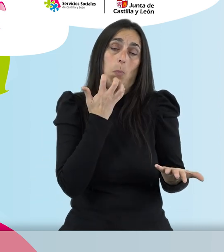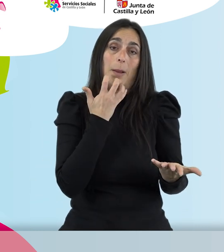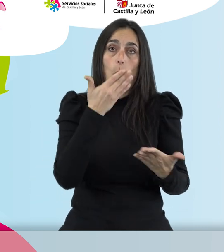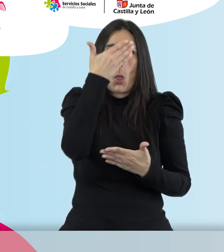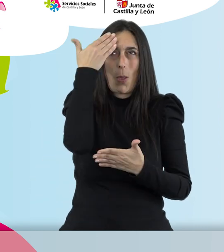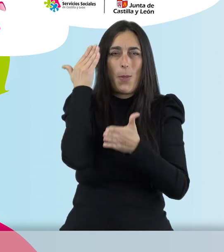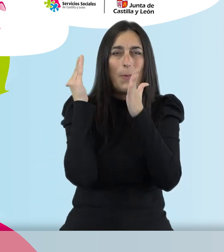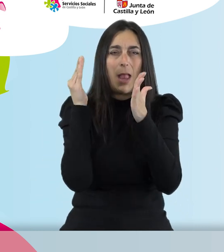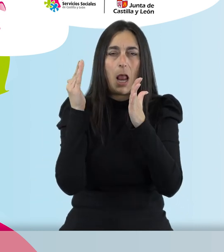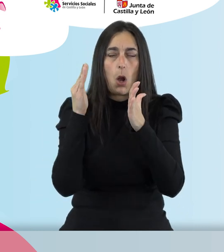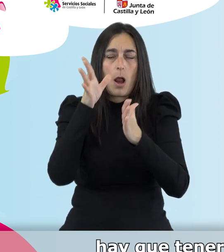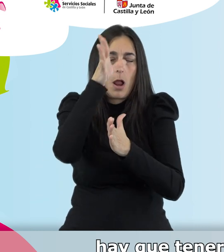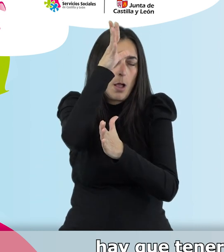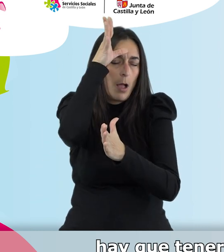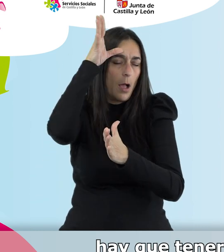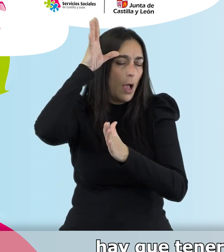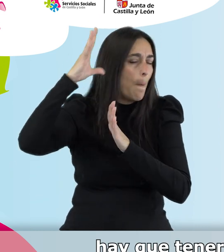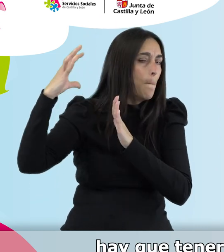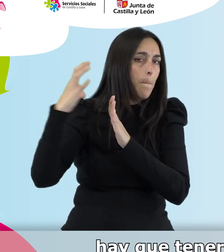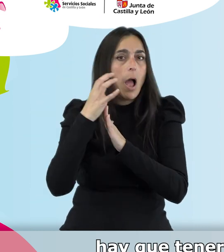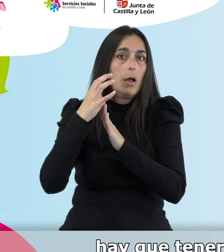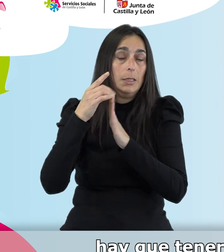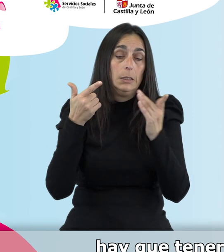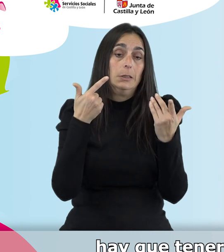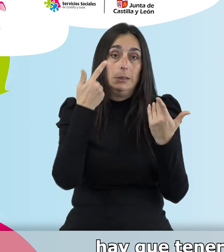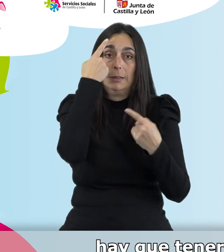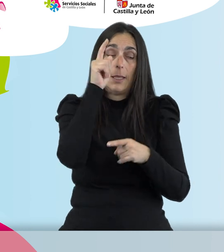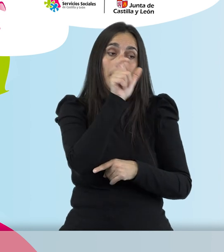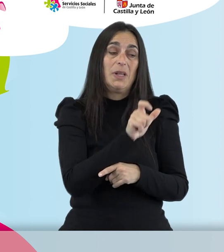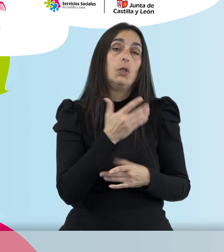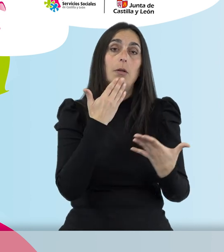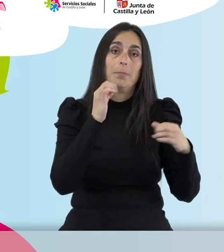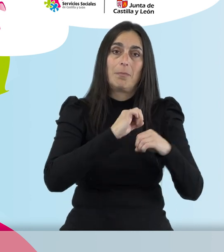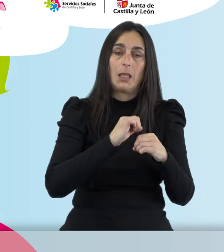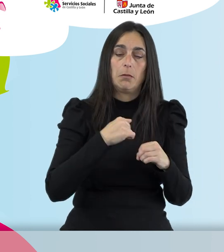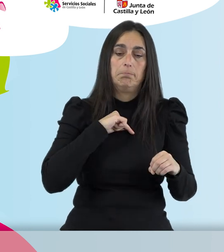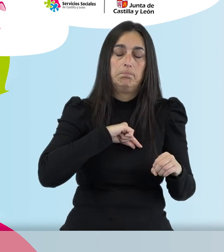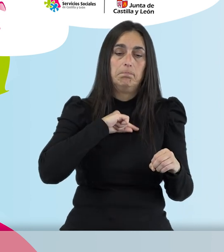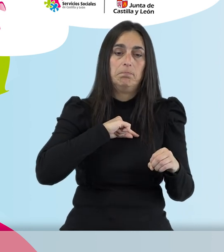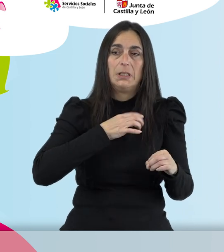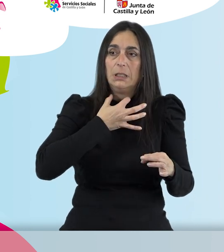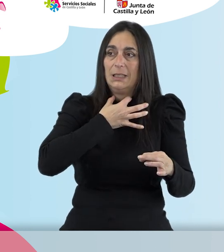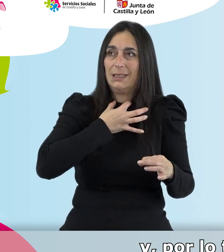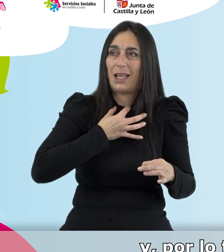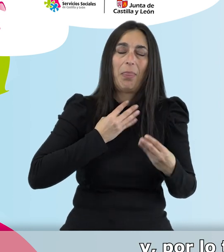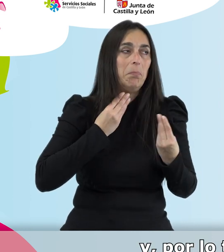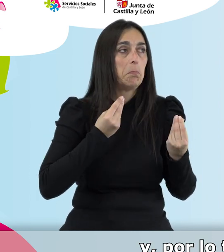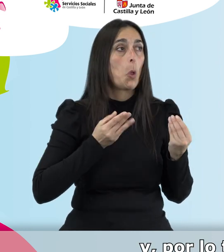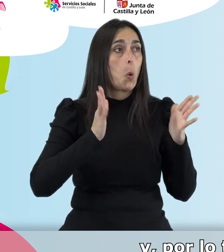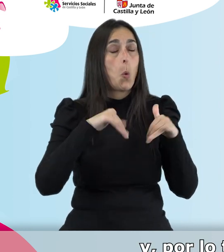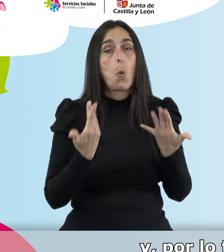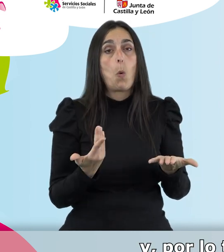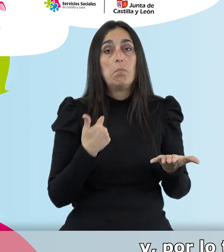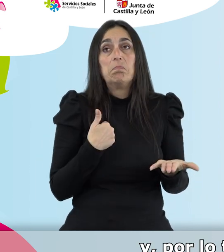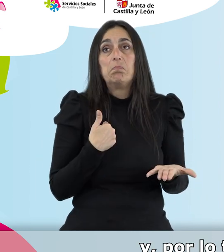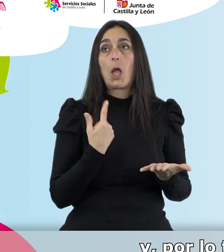verano, los golpes de calor, hay que tener en cuenta que las personas mayores no tenemos la sensación de sed y, por lo tanto,